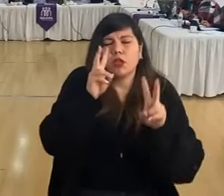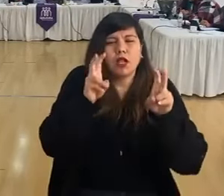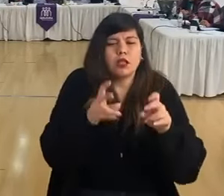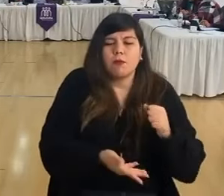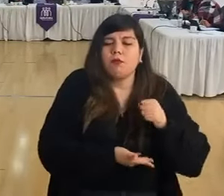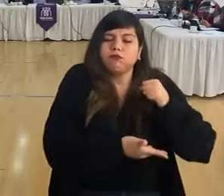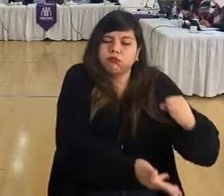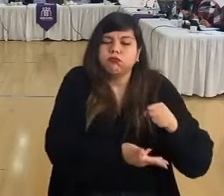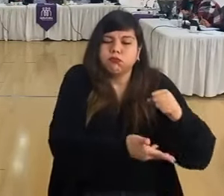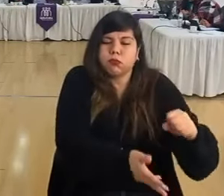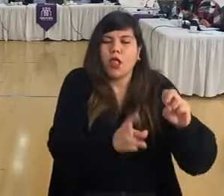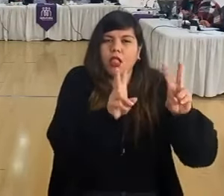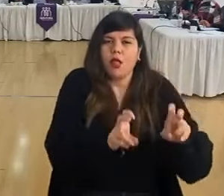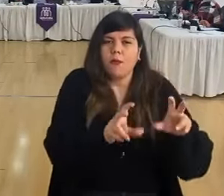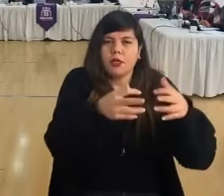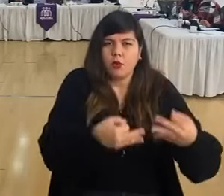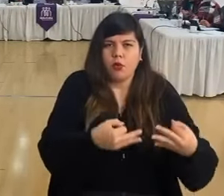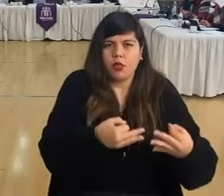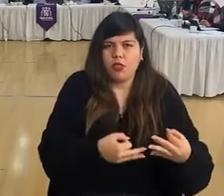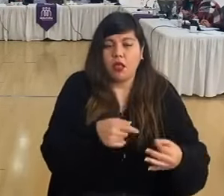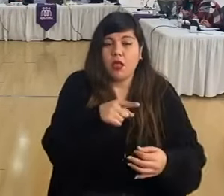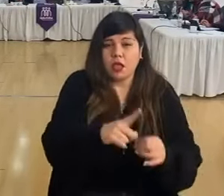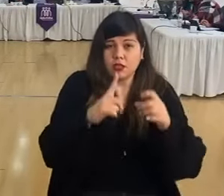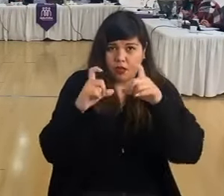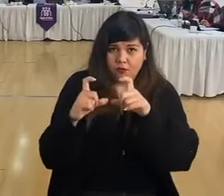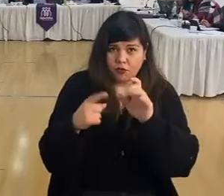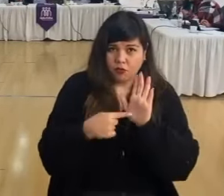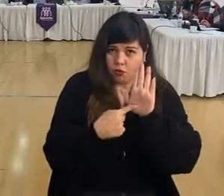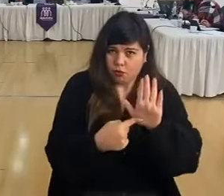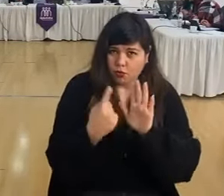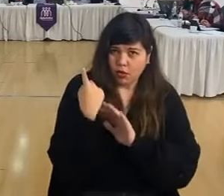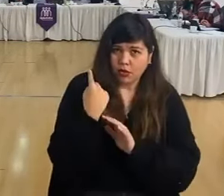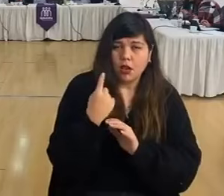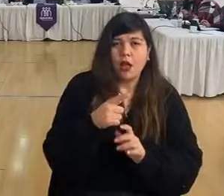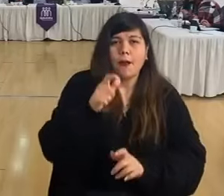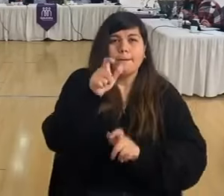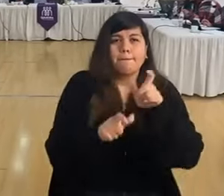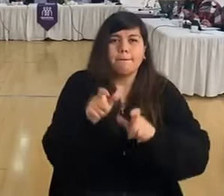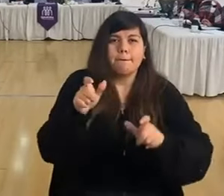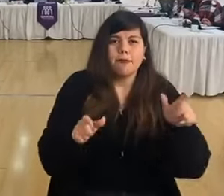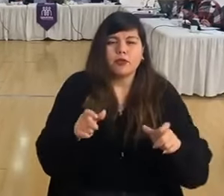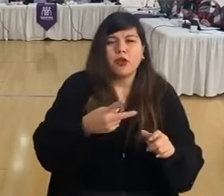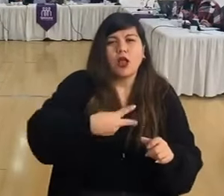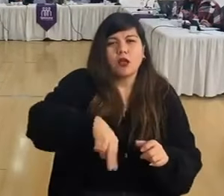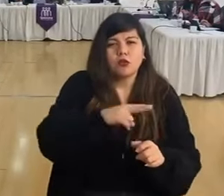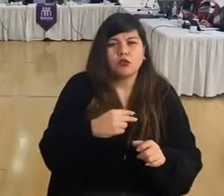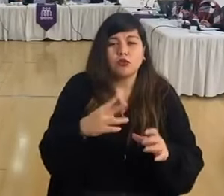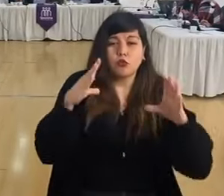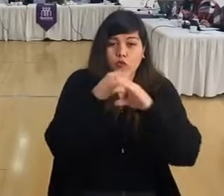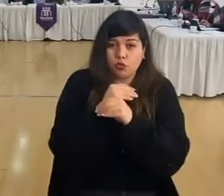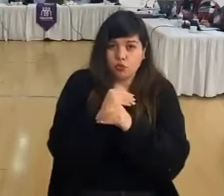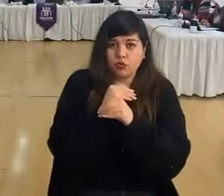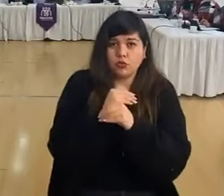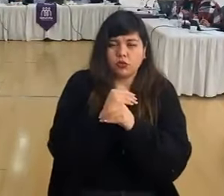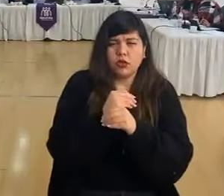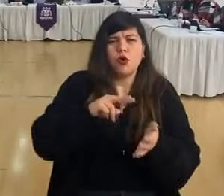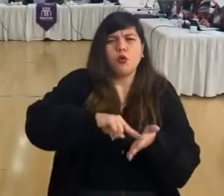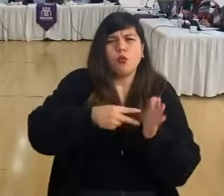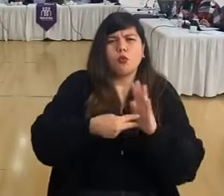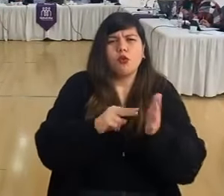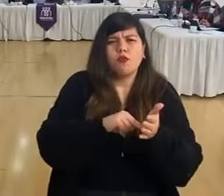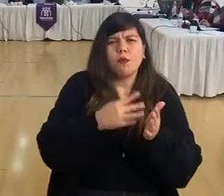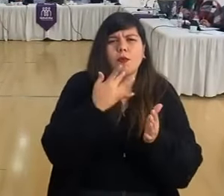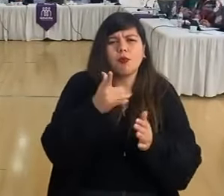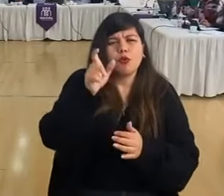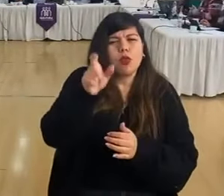invierta mayor cantidad en seguridad. Esto y estas fotos que están aquí son personas que nosotros durante la noche tuvimos un problema, una vecina